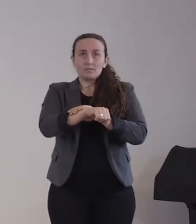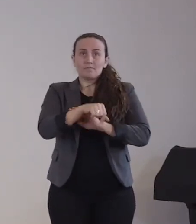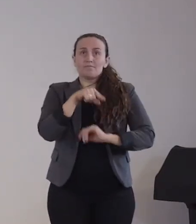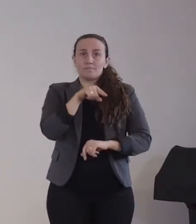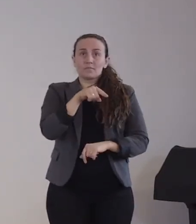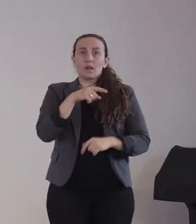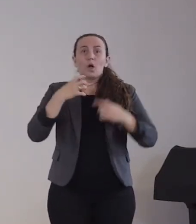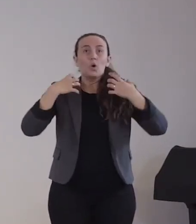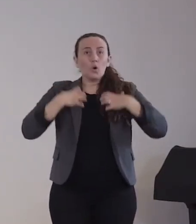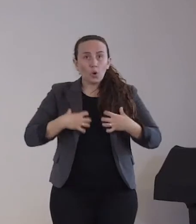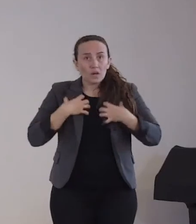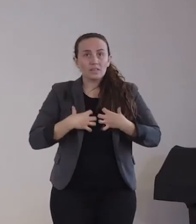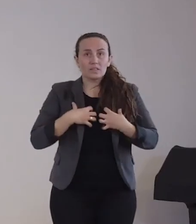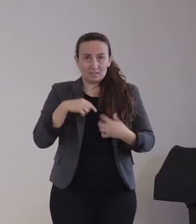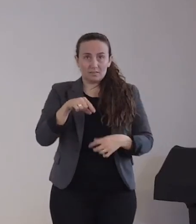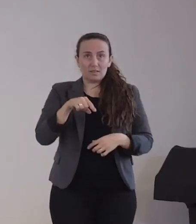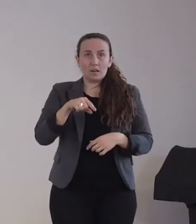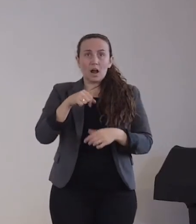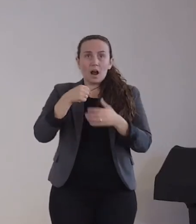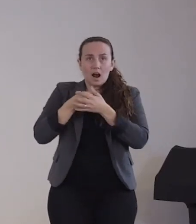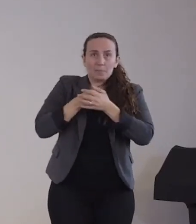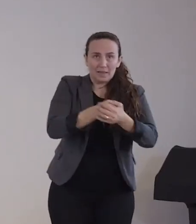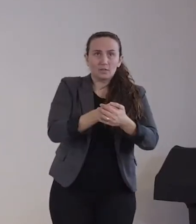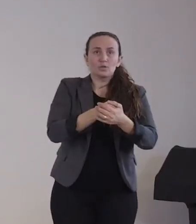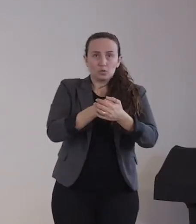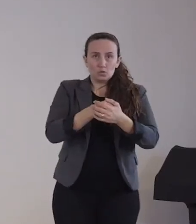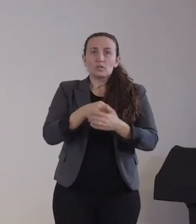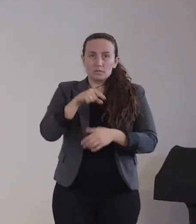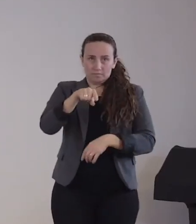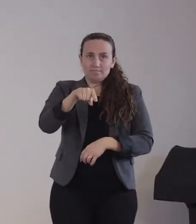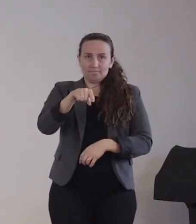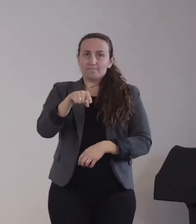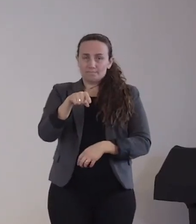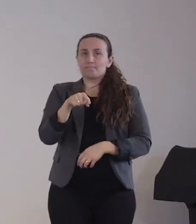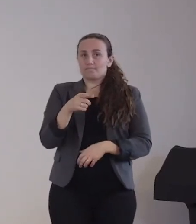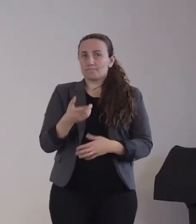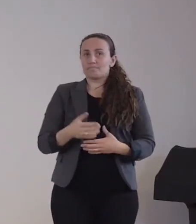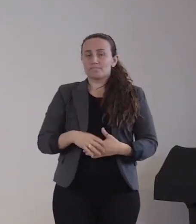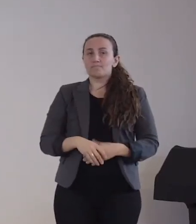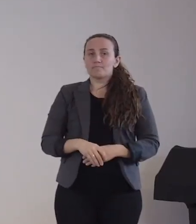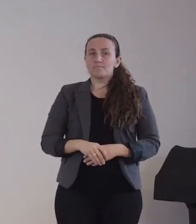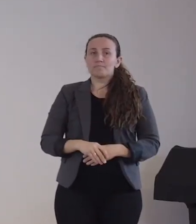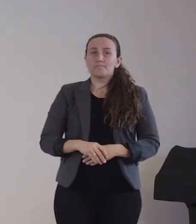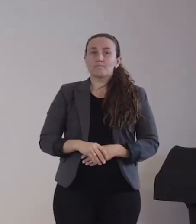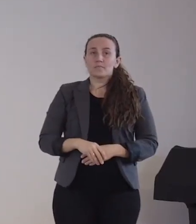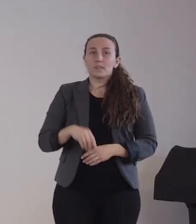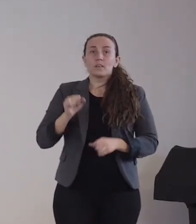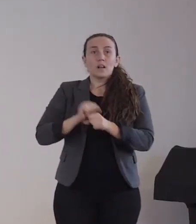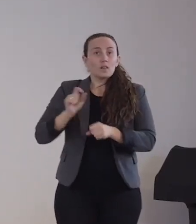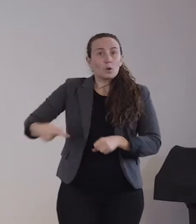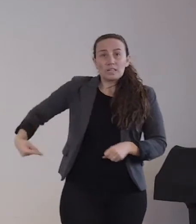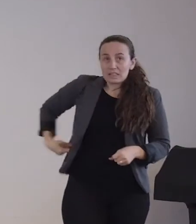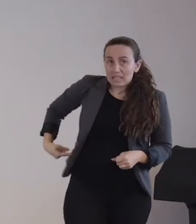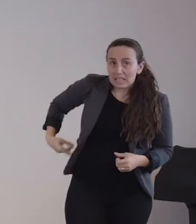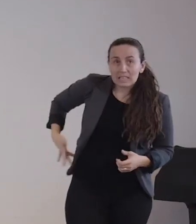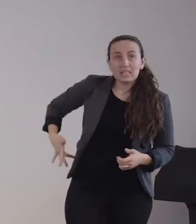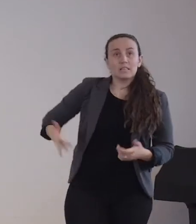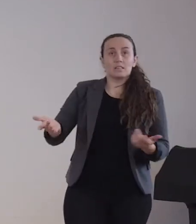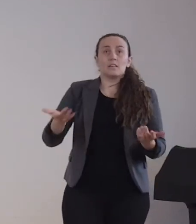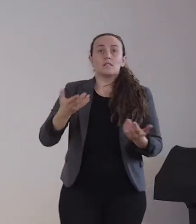kann auch die Nieren mit betroffen sein, bis hin zu dialysepflichtigen Nierenversagen, was vor allen Dingen bei